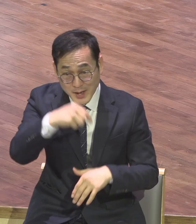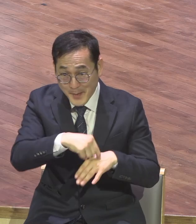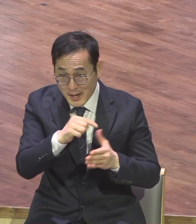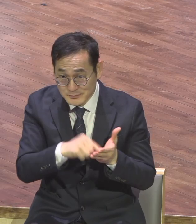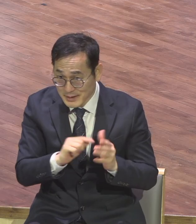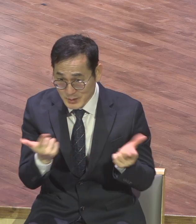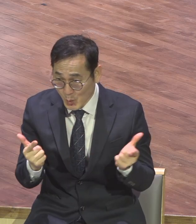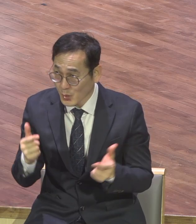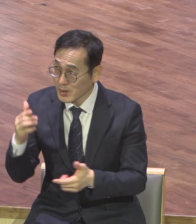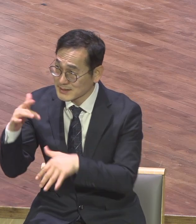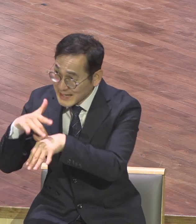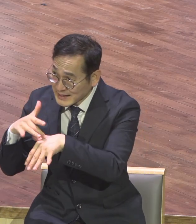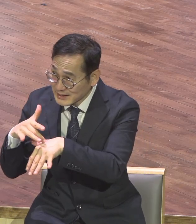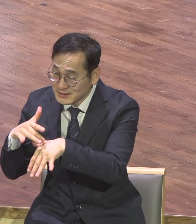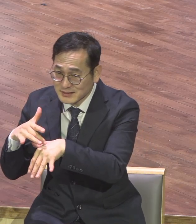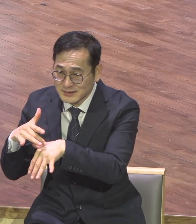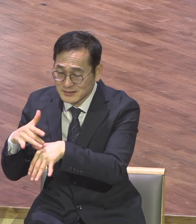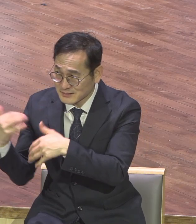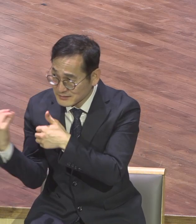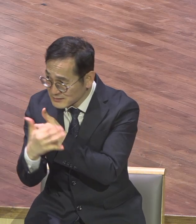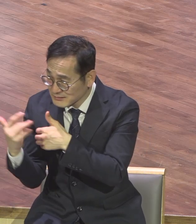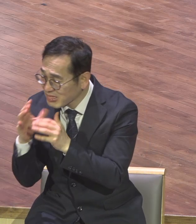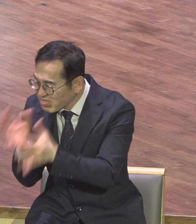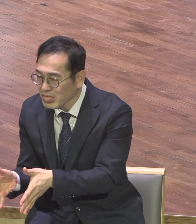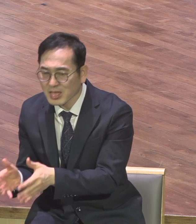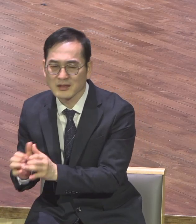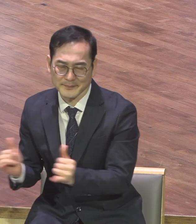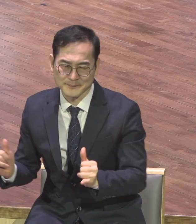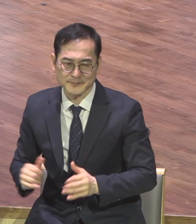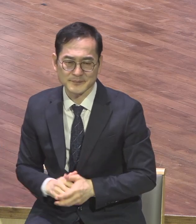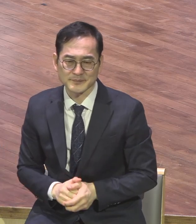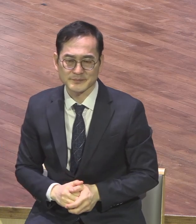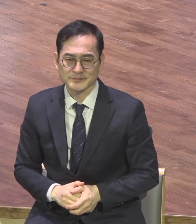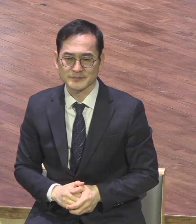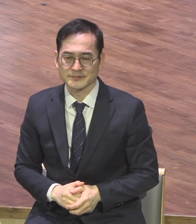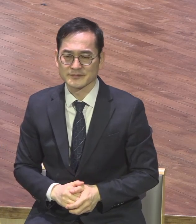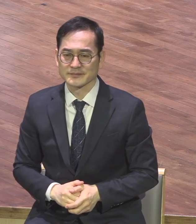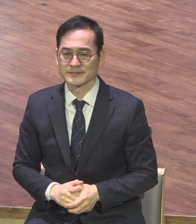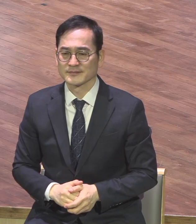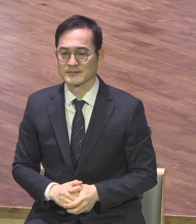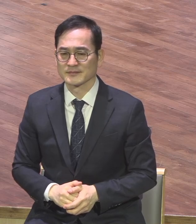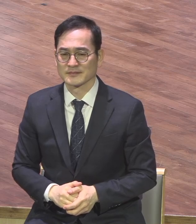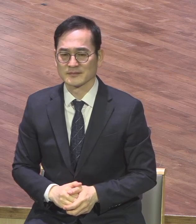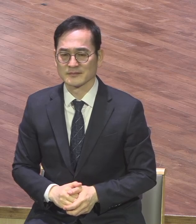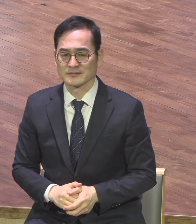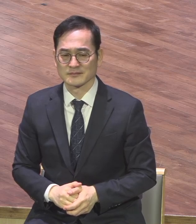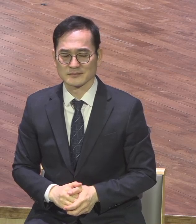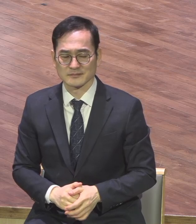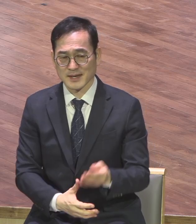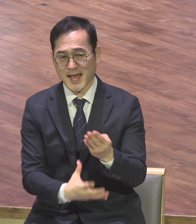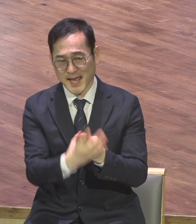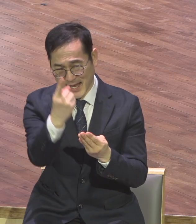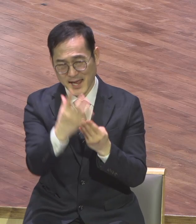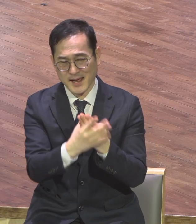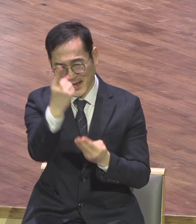마음이죠 성동안에 온 리스 행복하게 웃으면서 즐겁게 누리면서